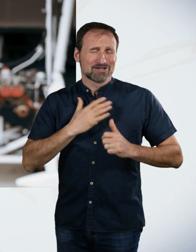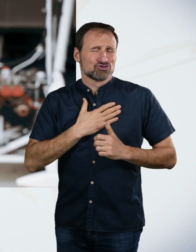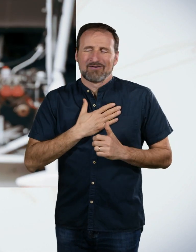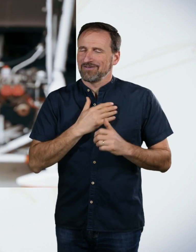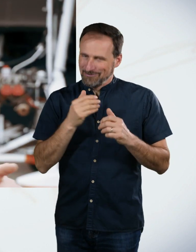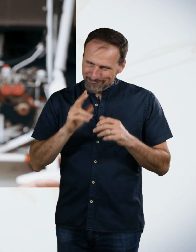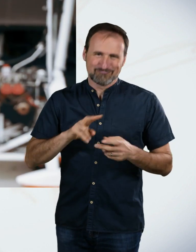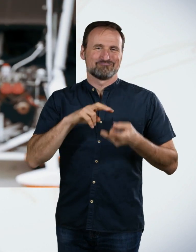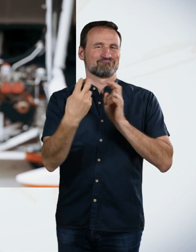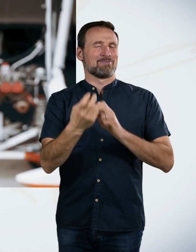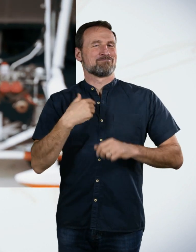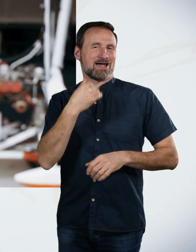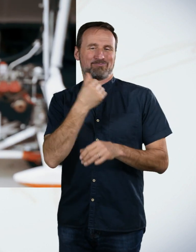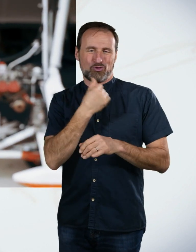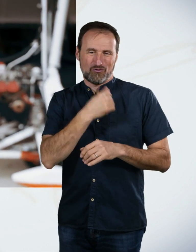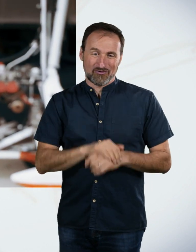versuche den Tour des Mont-Saint-Michel in der ULM.